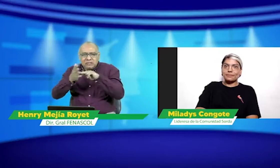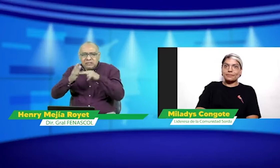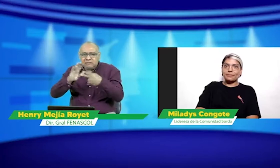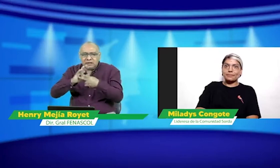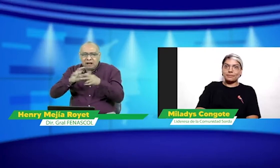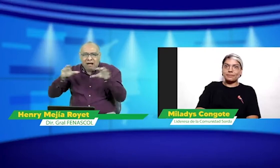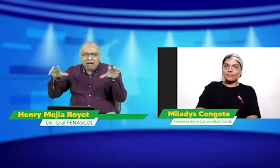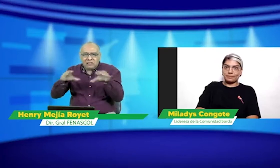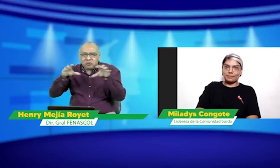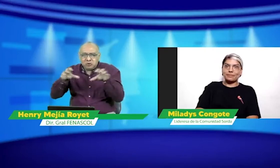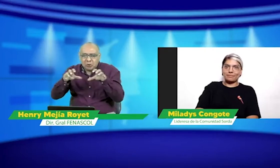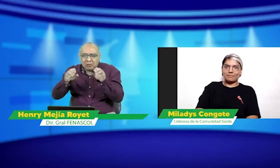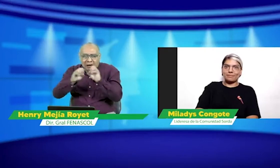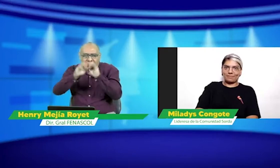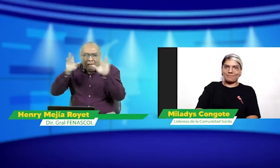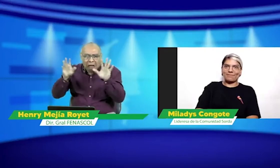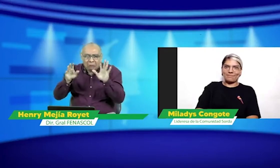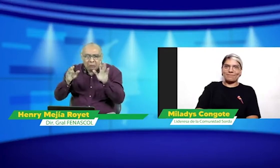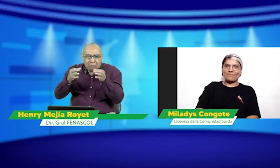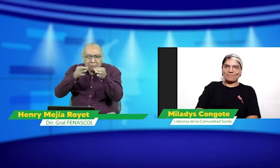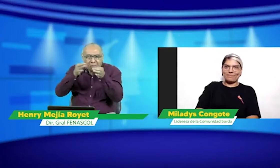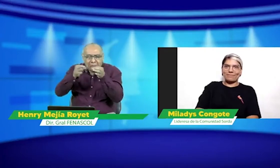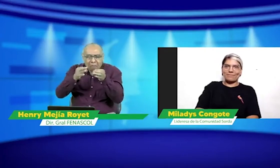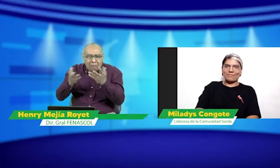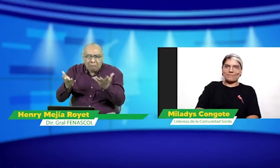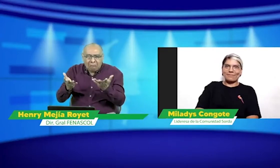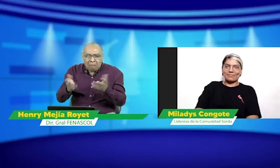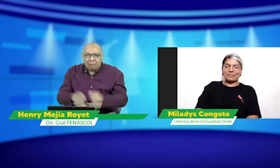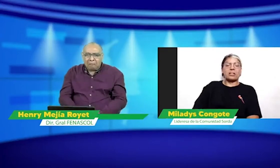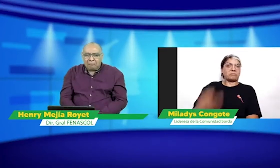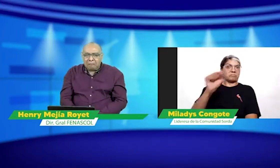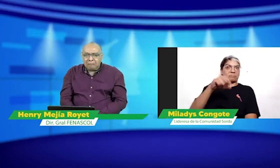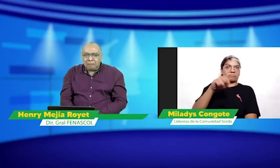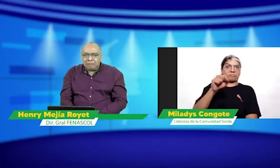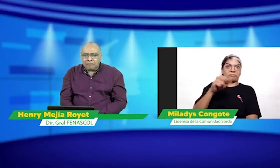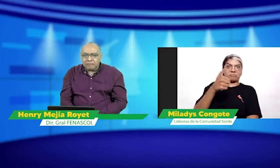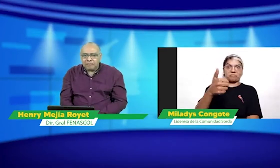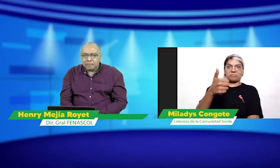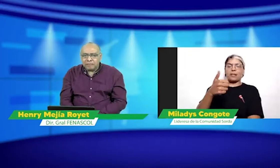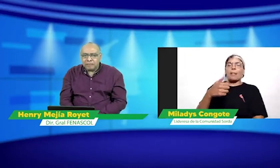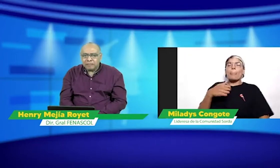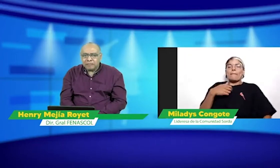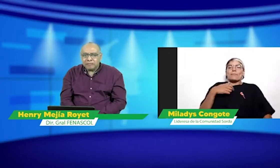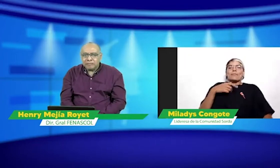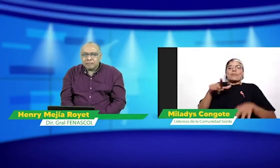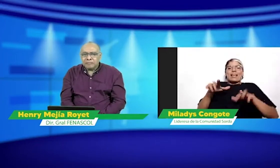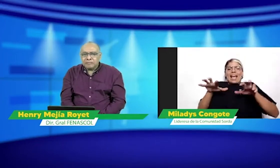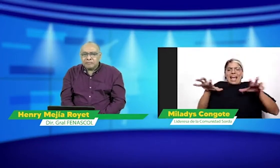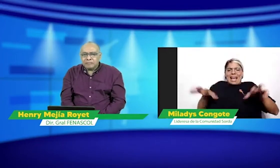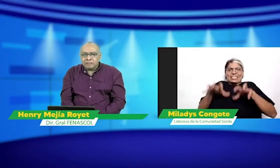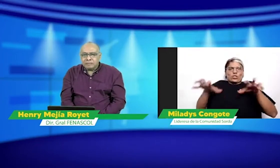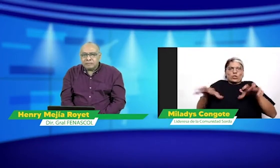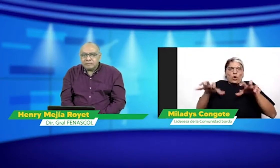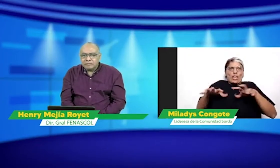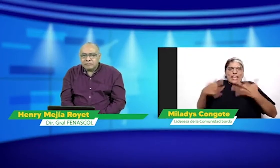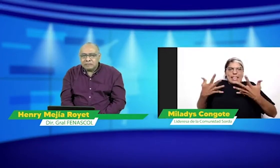aclarar eso que tú cuentas de las acciones, de acciones diferentes, ¿a qué te refieres? Sí, buena pregunta.